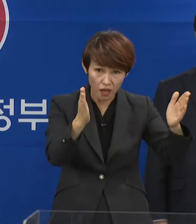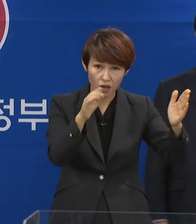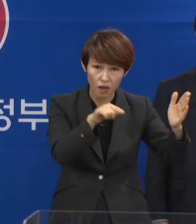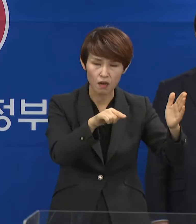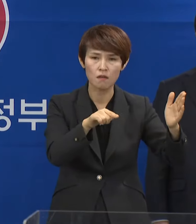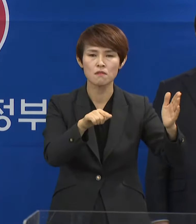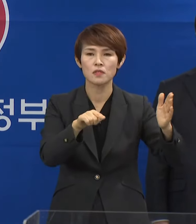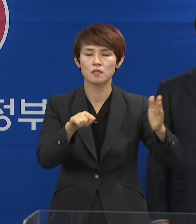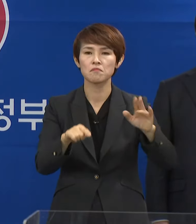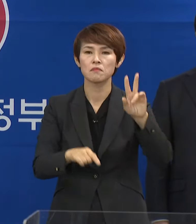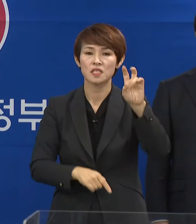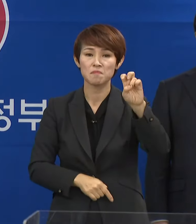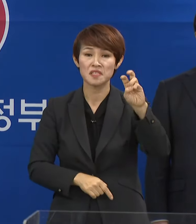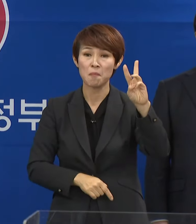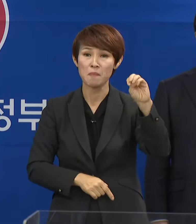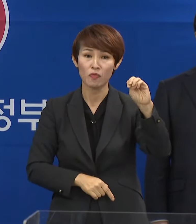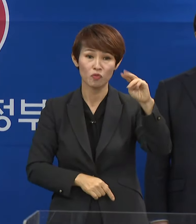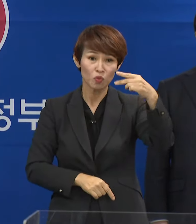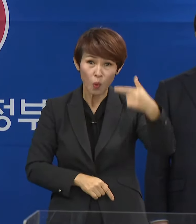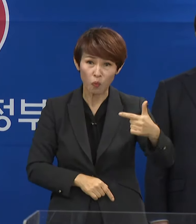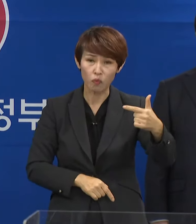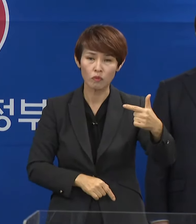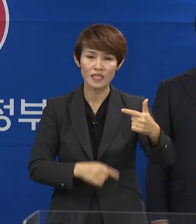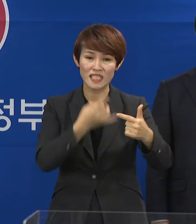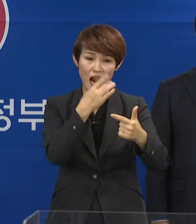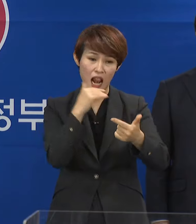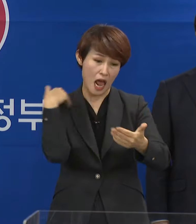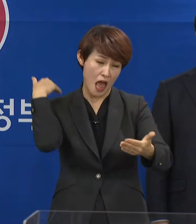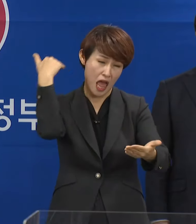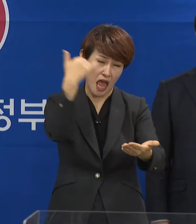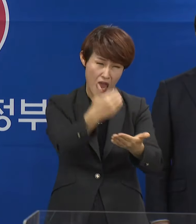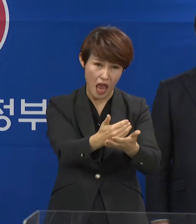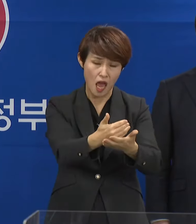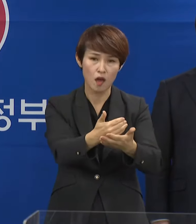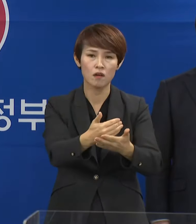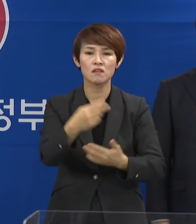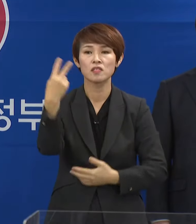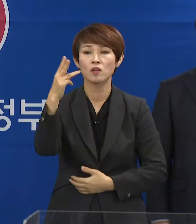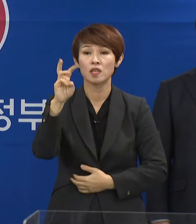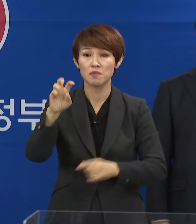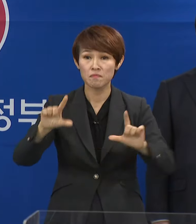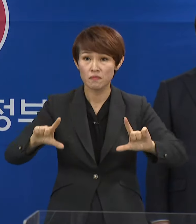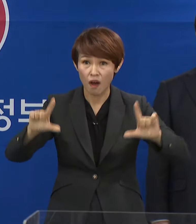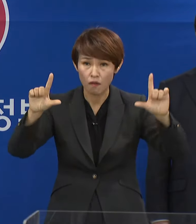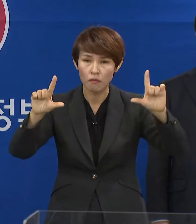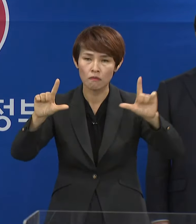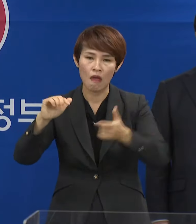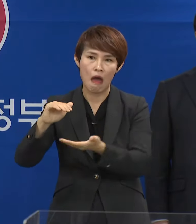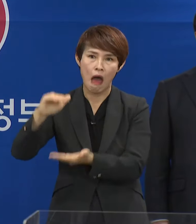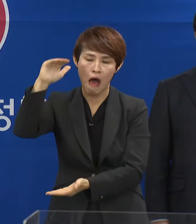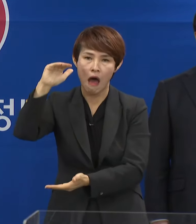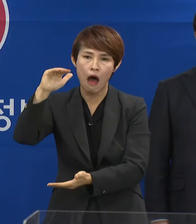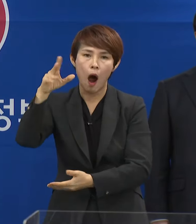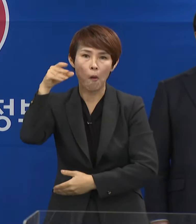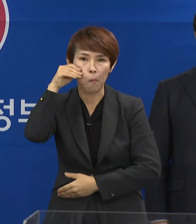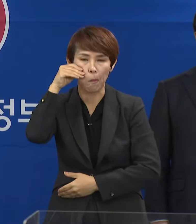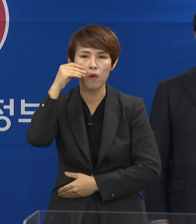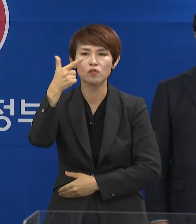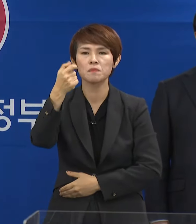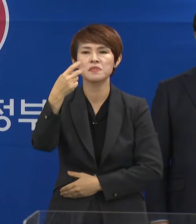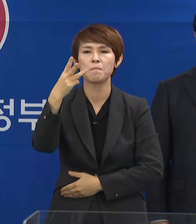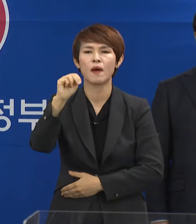현재 23만 톤 수준의 초과 공급량이 2030년에는 63만 톤을